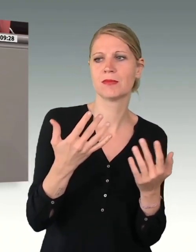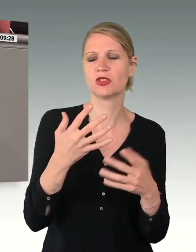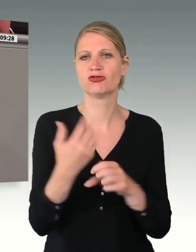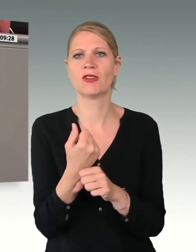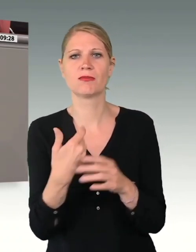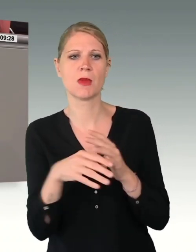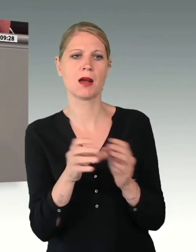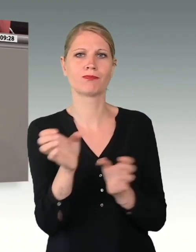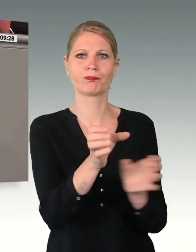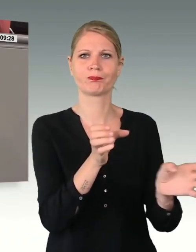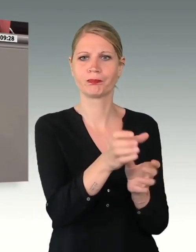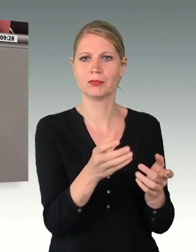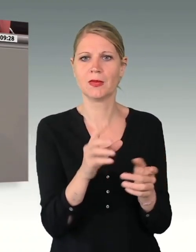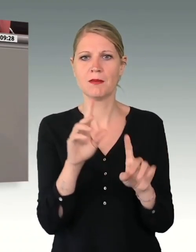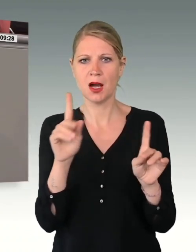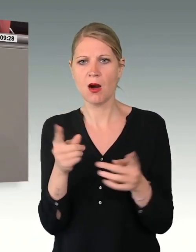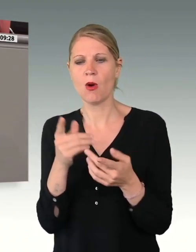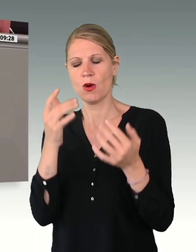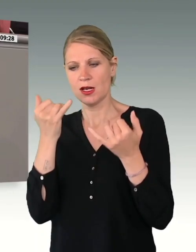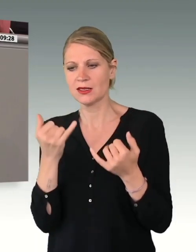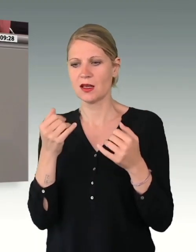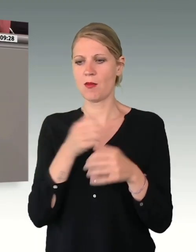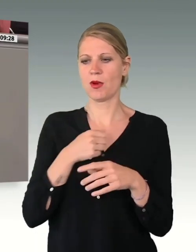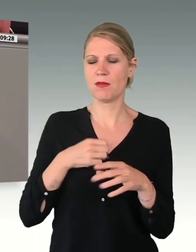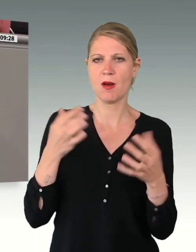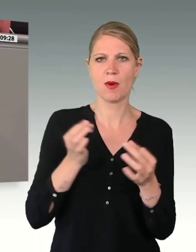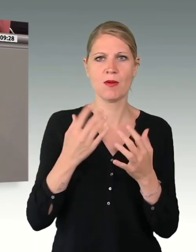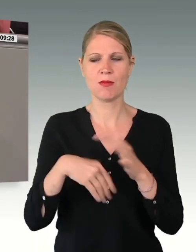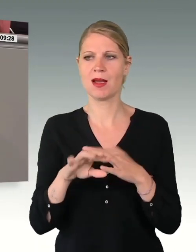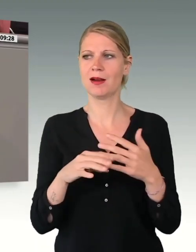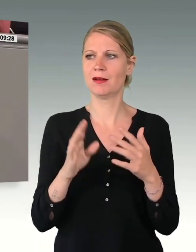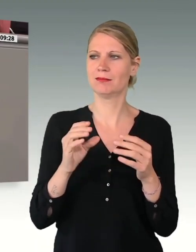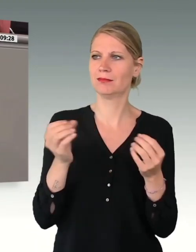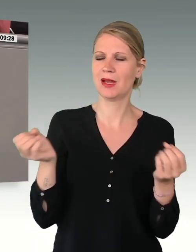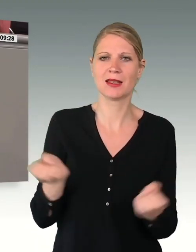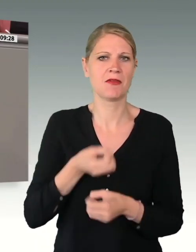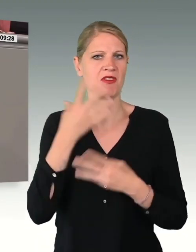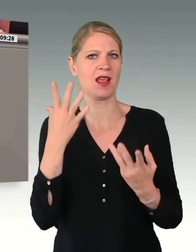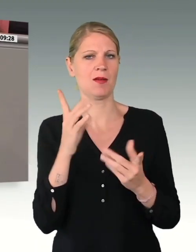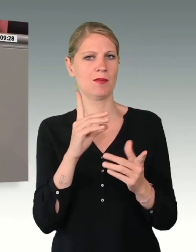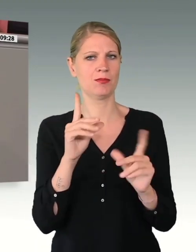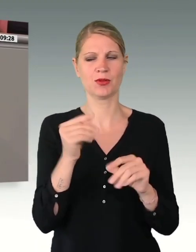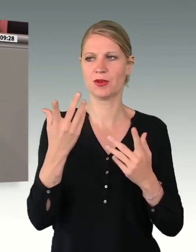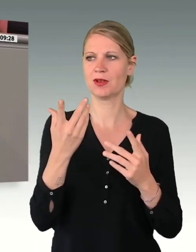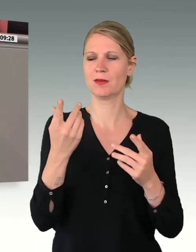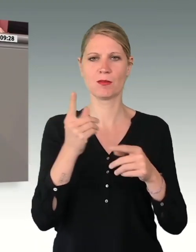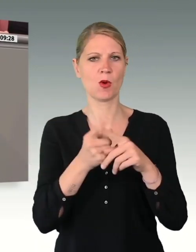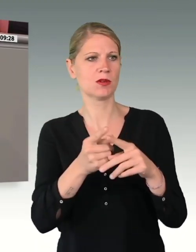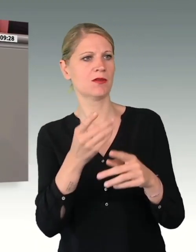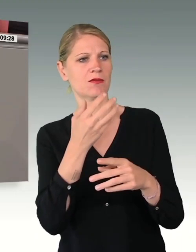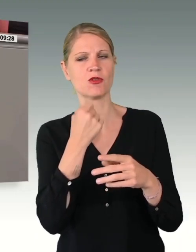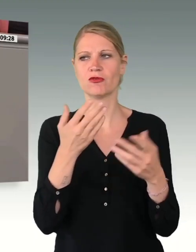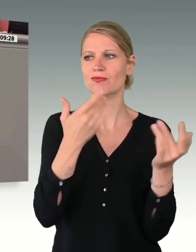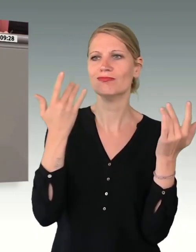dringend benötigte, neu anzuwerbende Personal auswirken. Wenn wir mehr von unseren